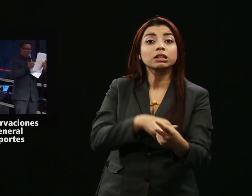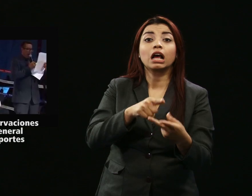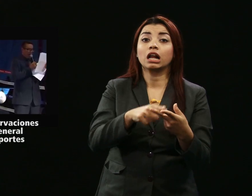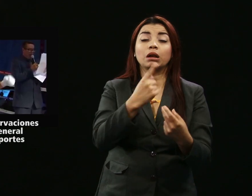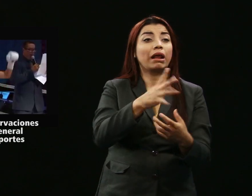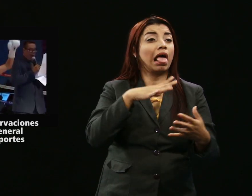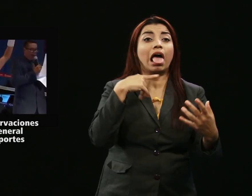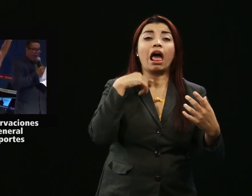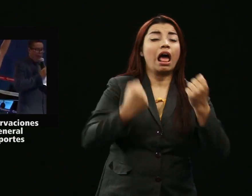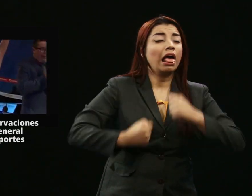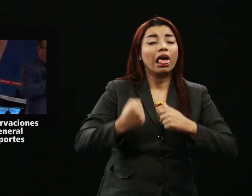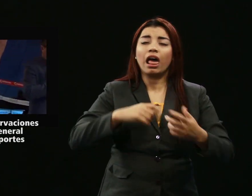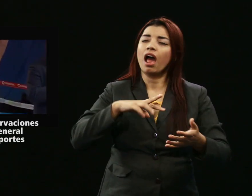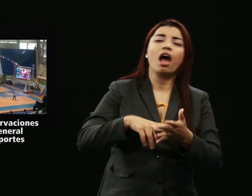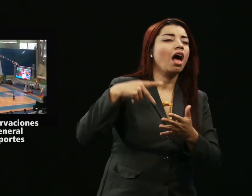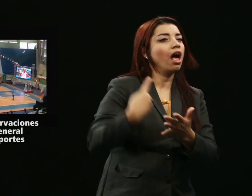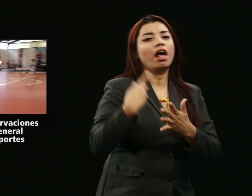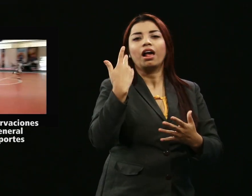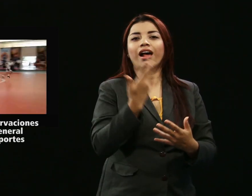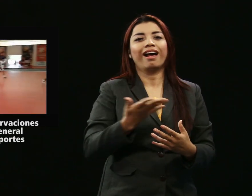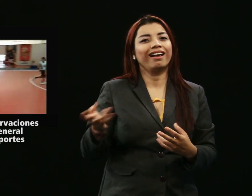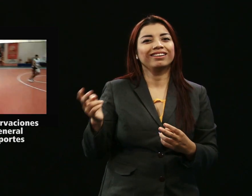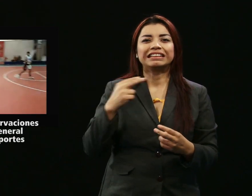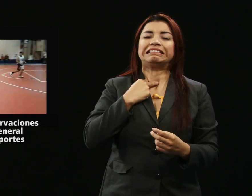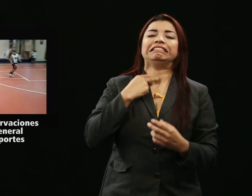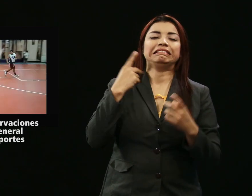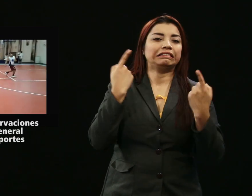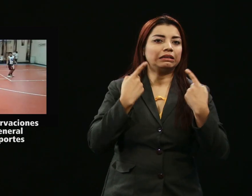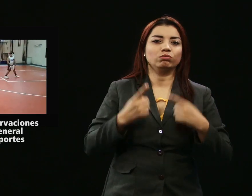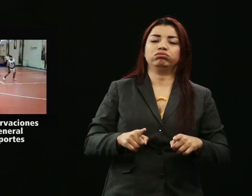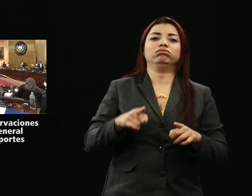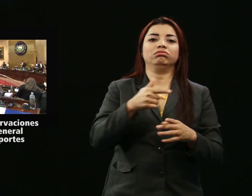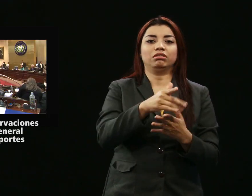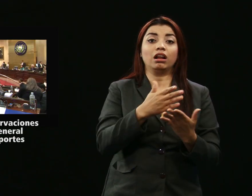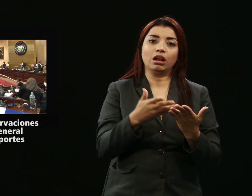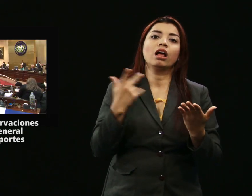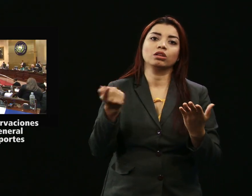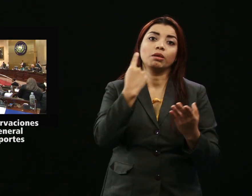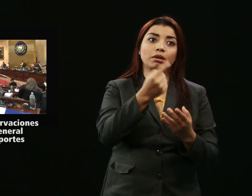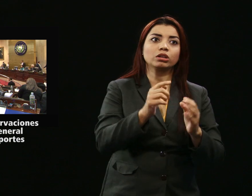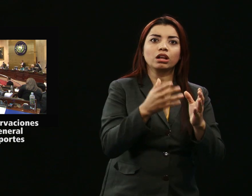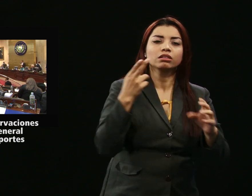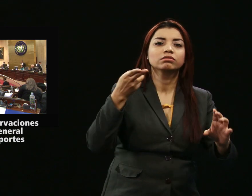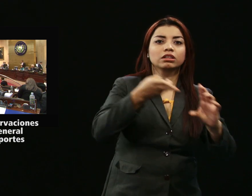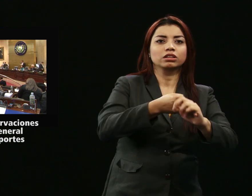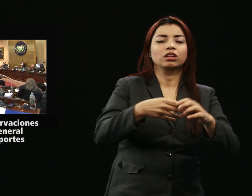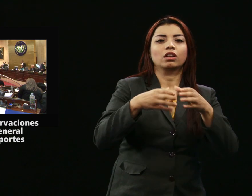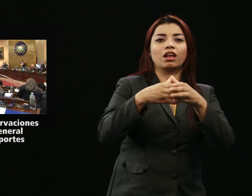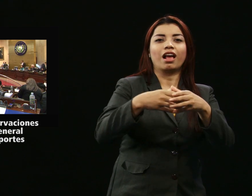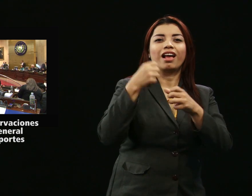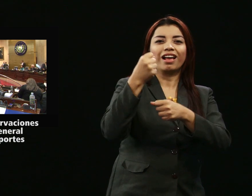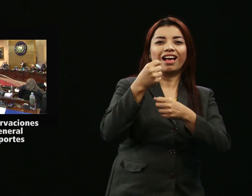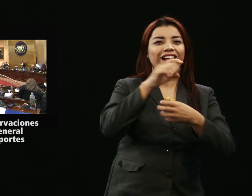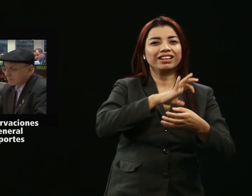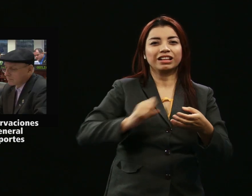beneficio para los deportistas de alta competencia que conformen las selecciones y la atención psicológica deportiva.